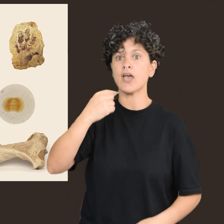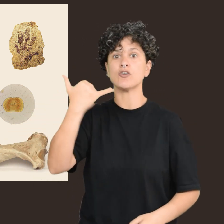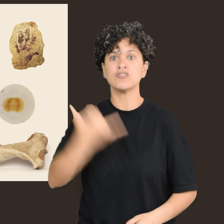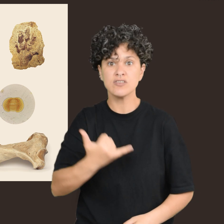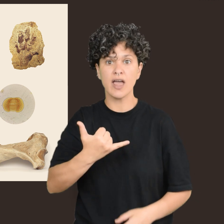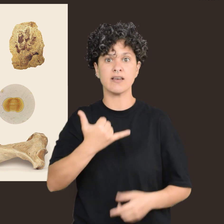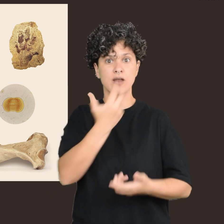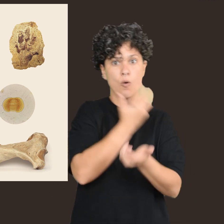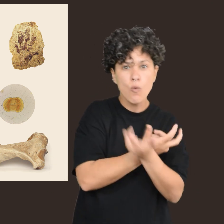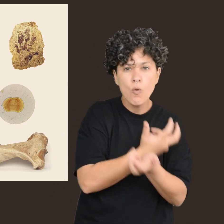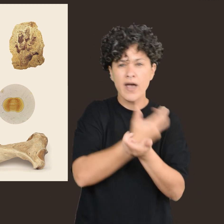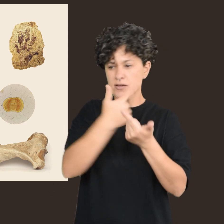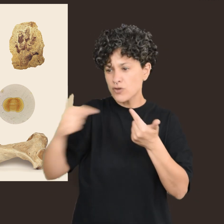distintos departamentos del Uruguay.